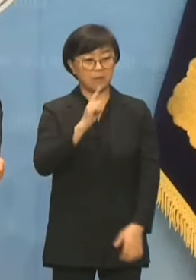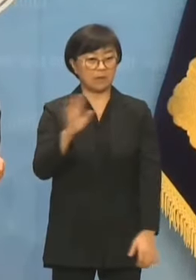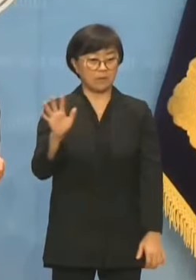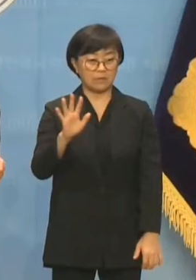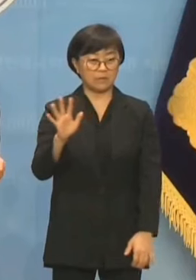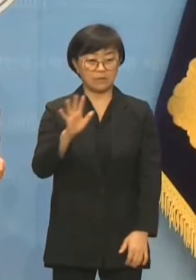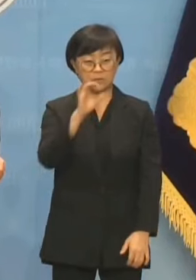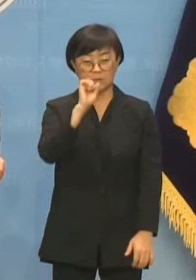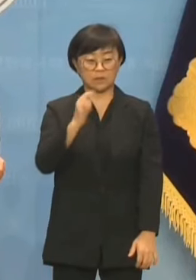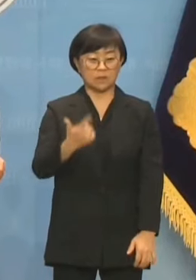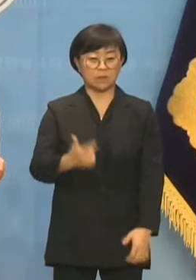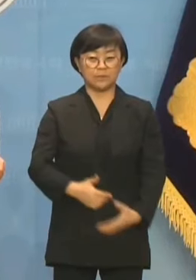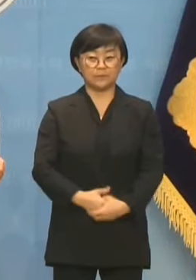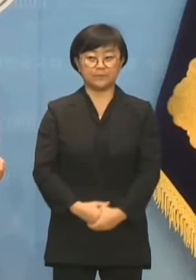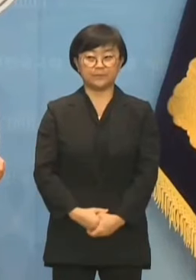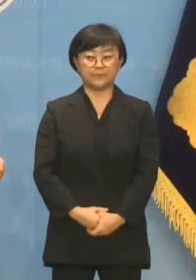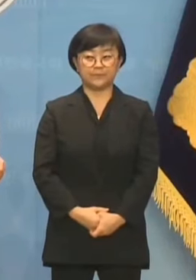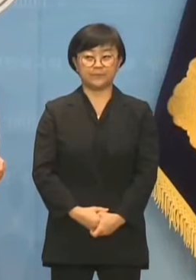좋아하지 않습니다.